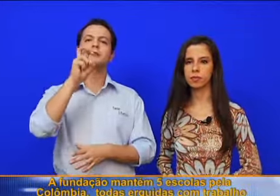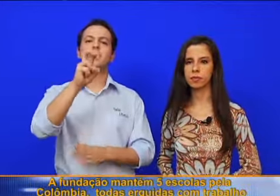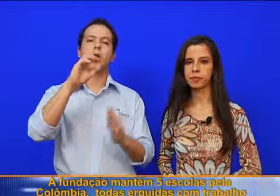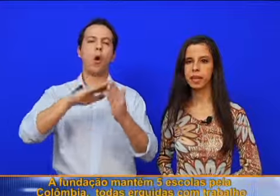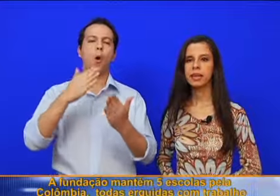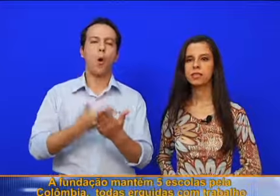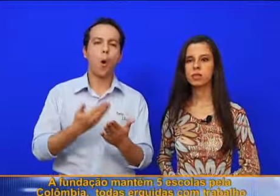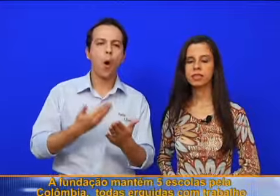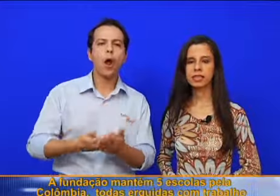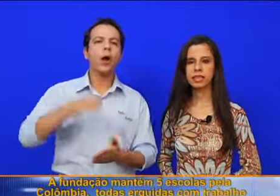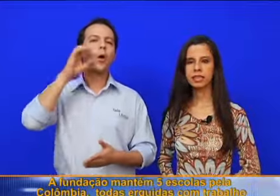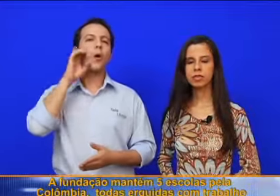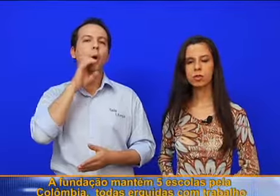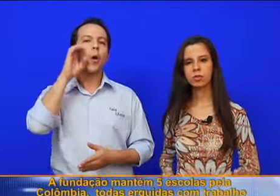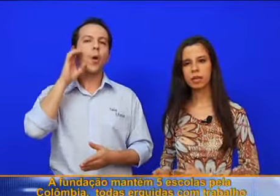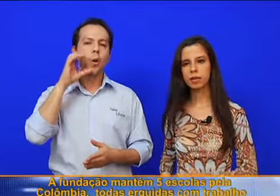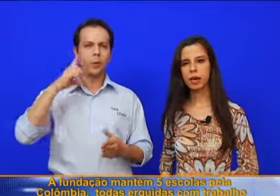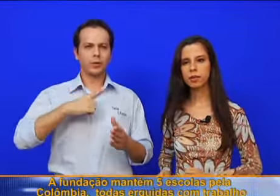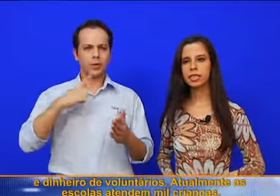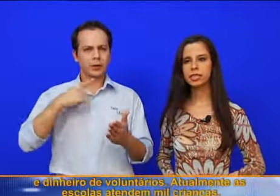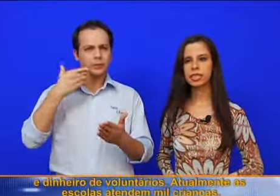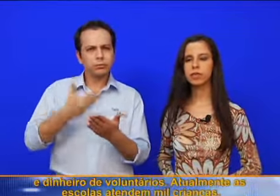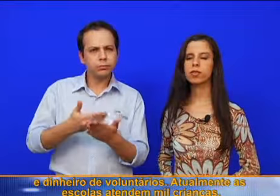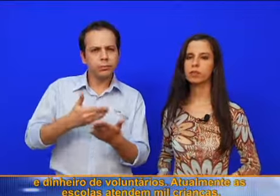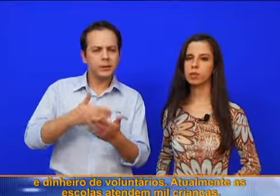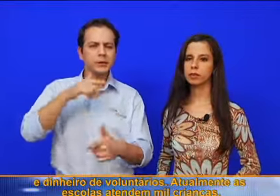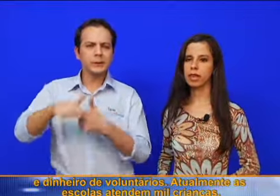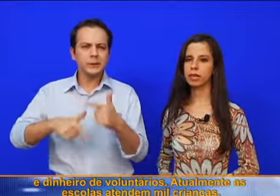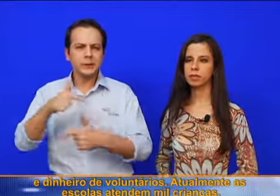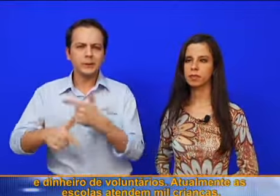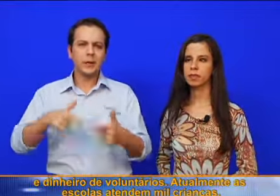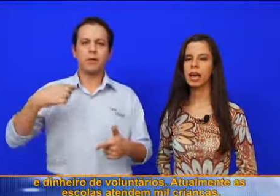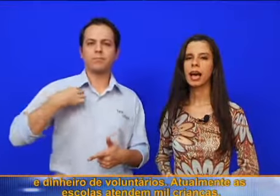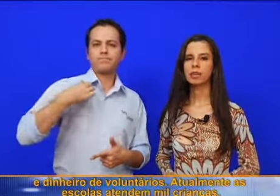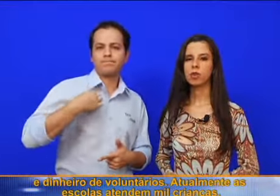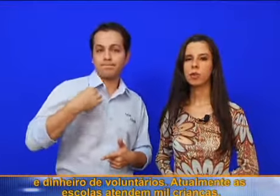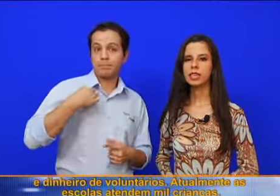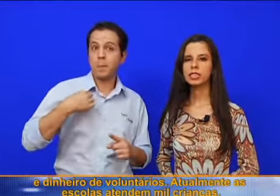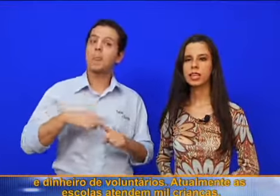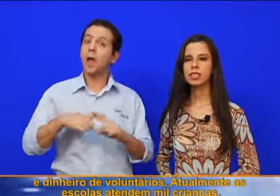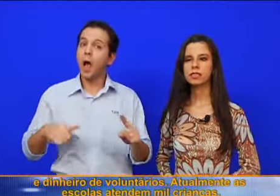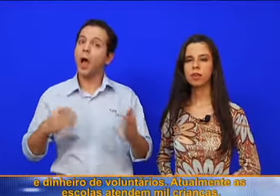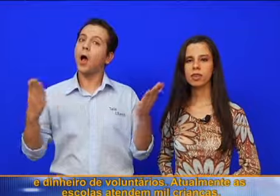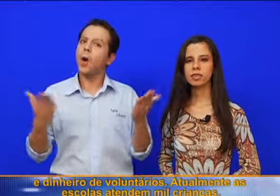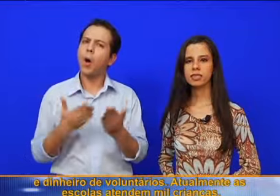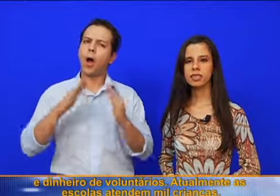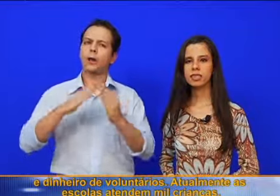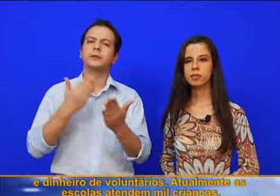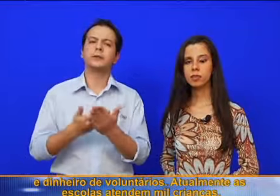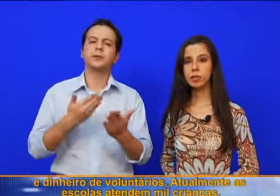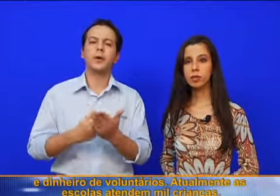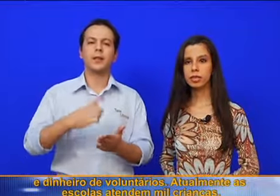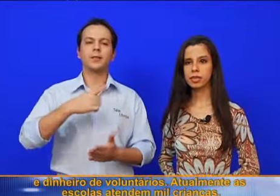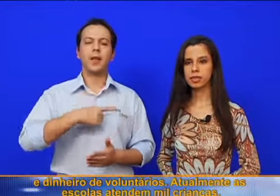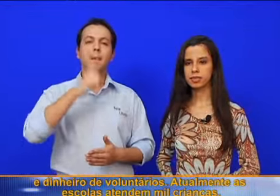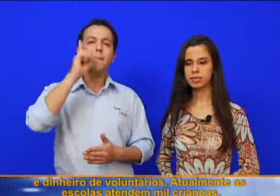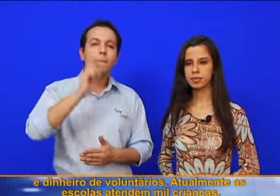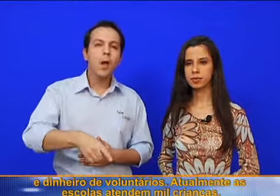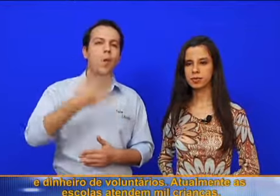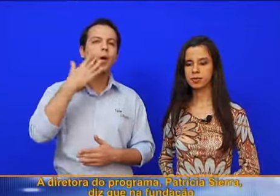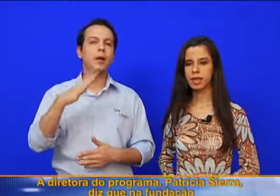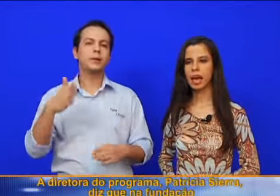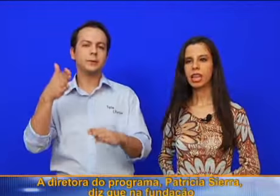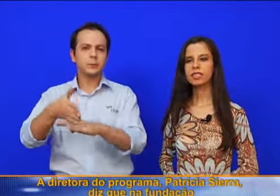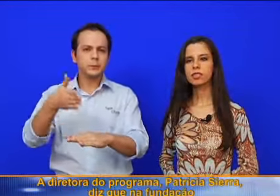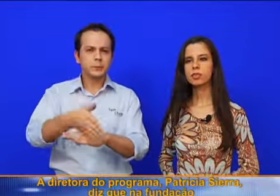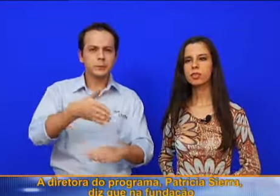pela Colômbia, todas erguidas com o trabalho e dinheiro de voluntários. Atualmente, as escolas atendem mil crianças.